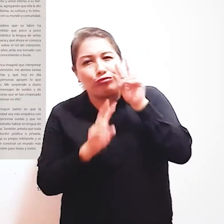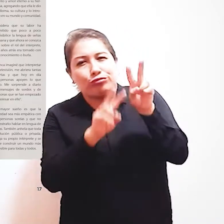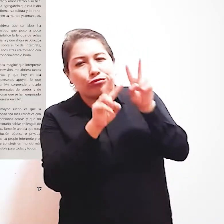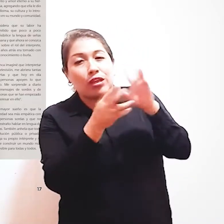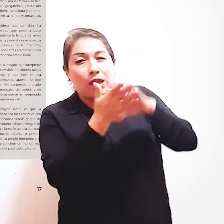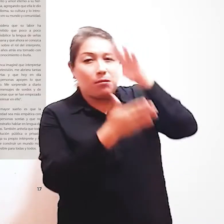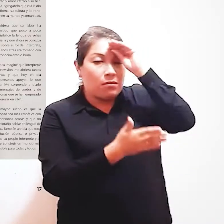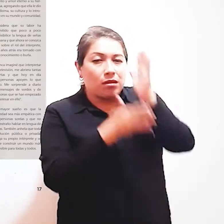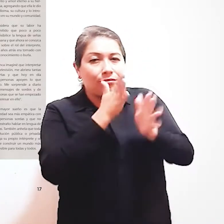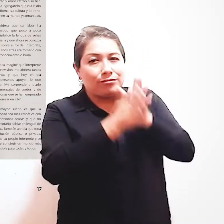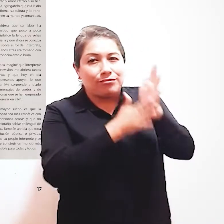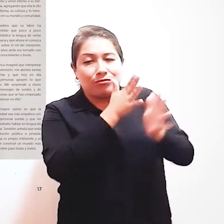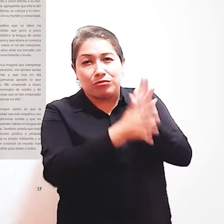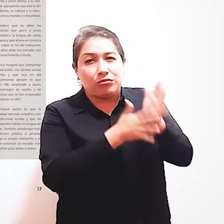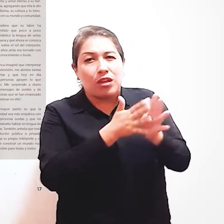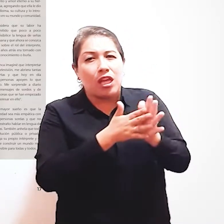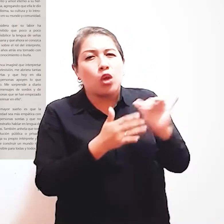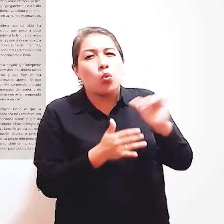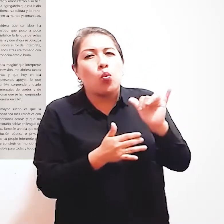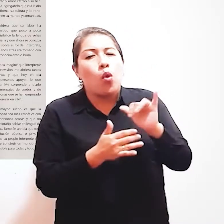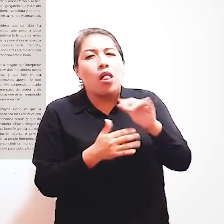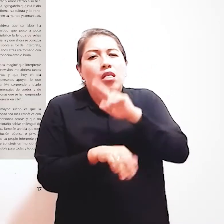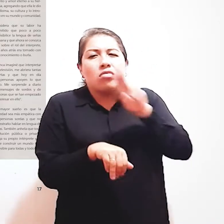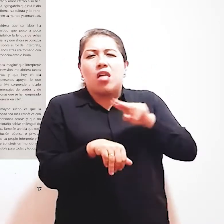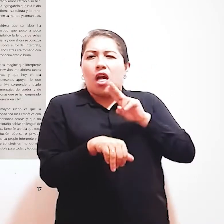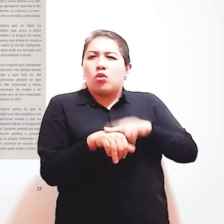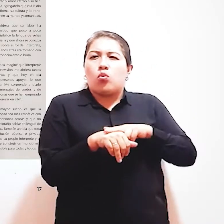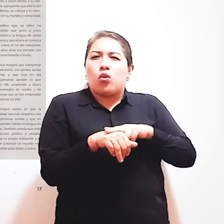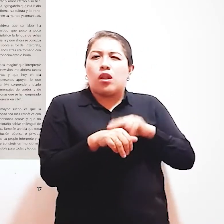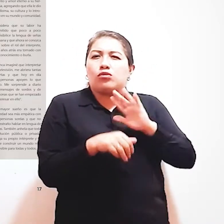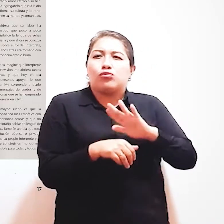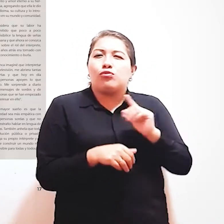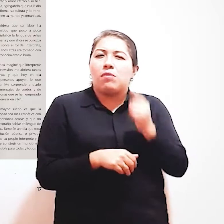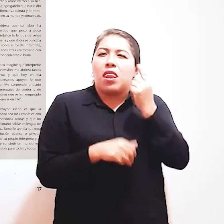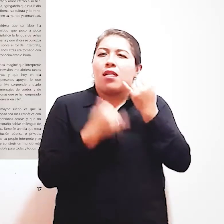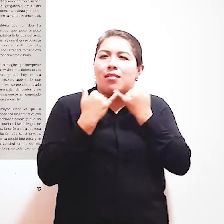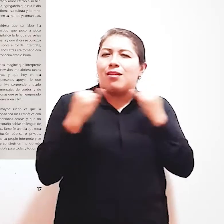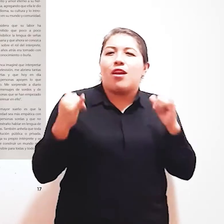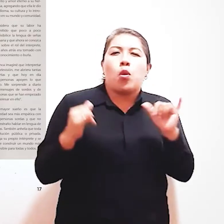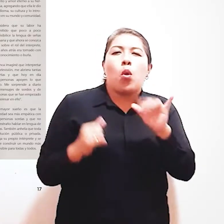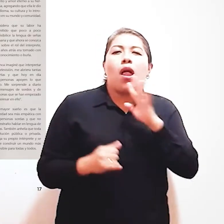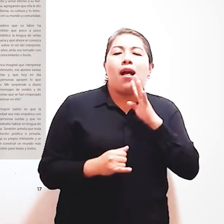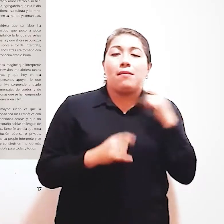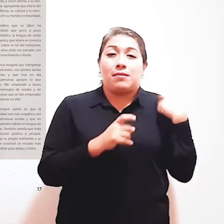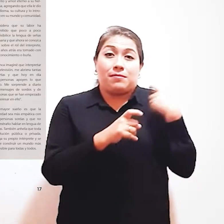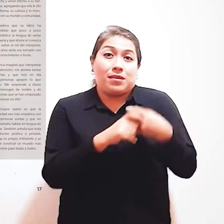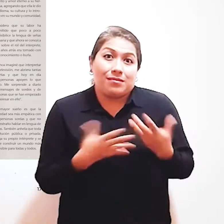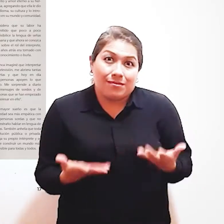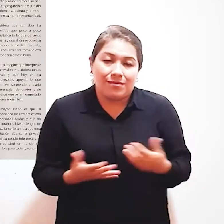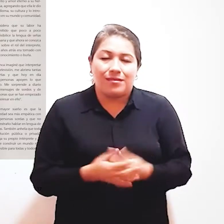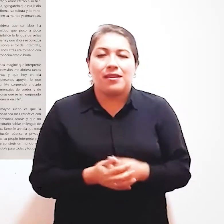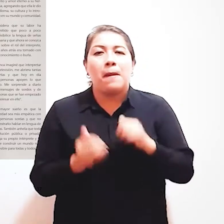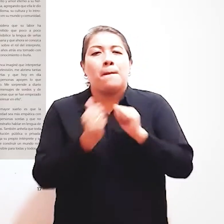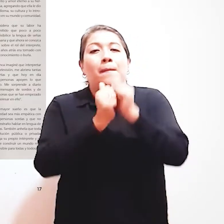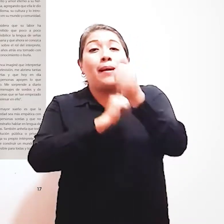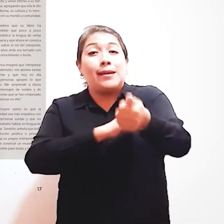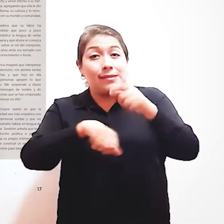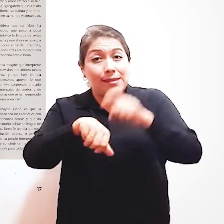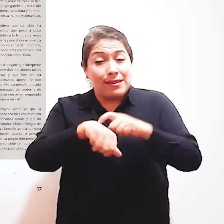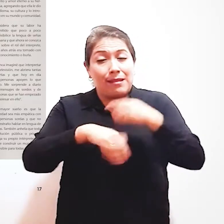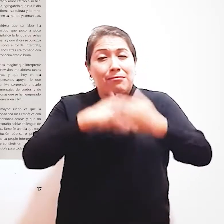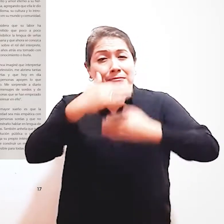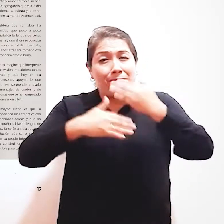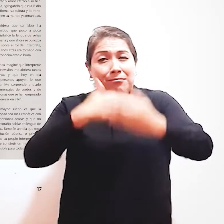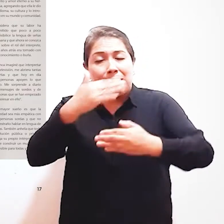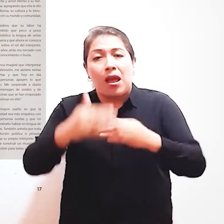Moisés Aprendiera la lengua de señas peruana De manera tan natural Como aprender a hablar el idioma español Con el